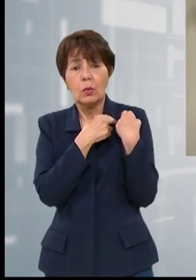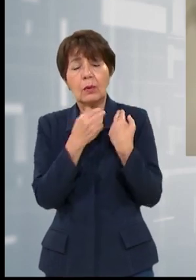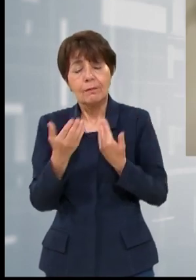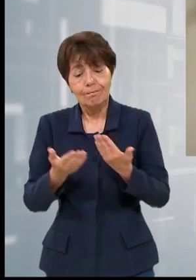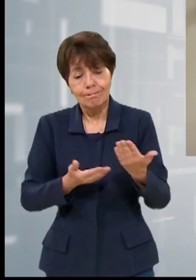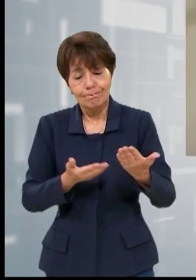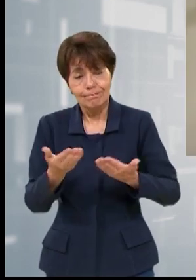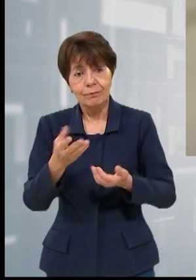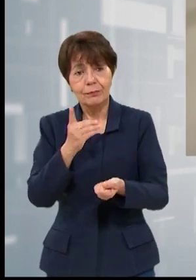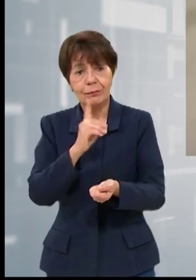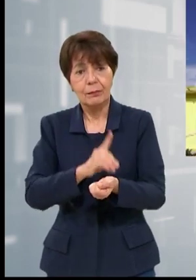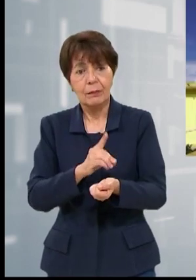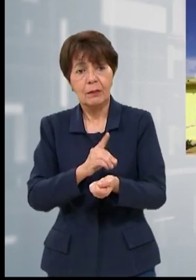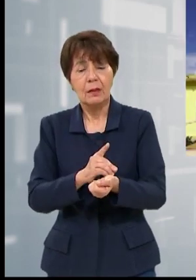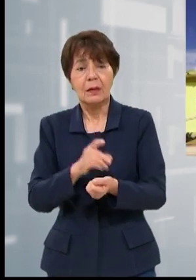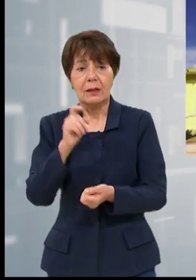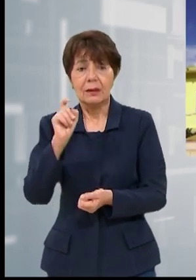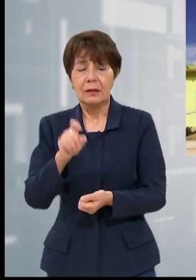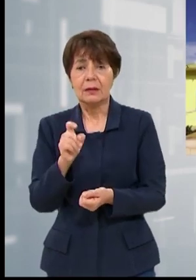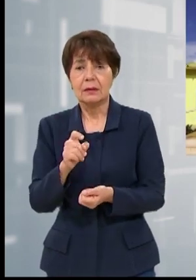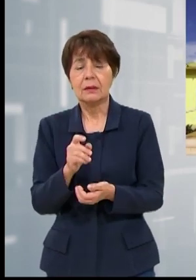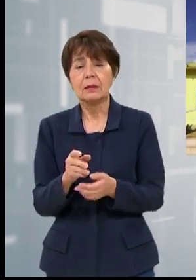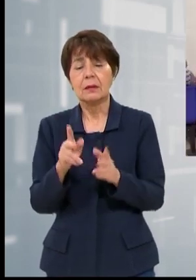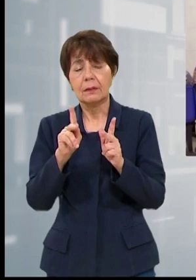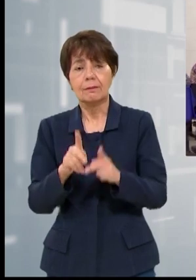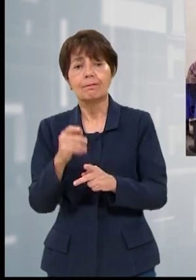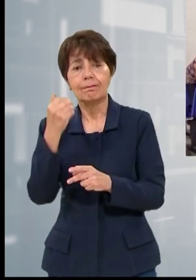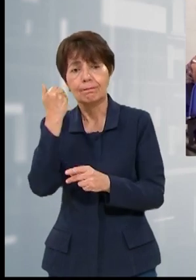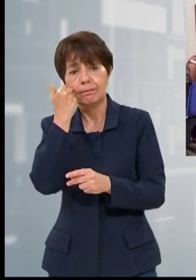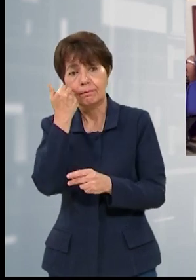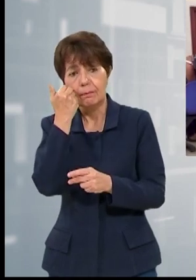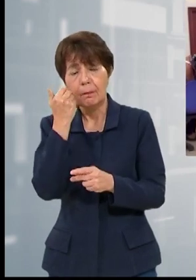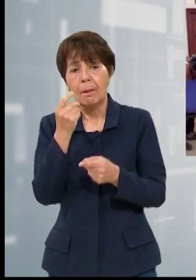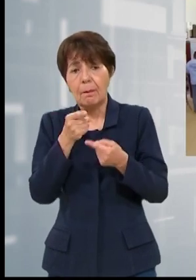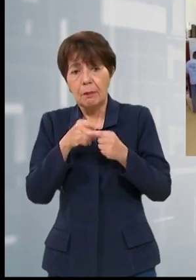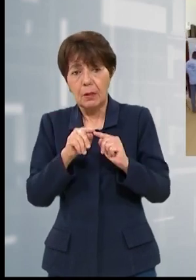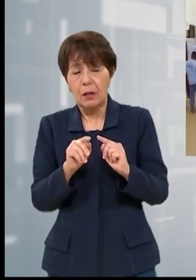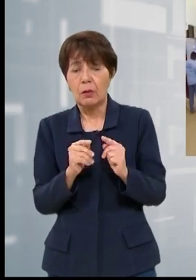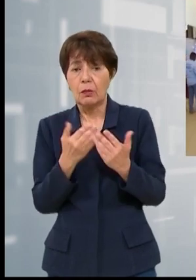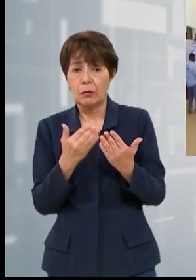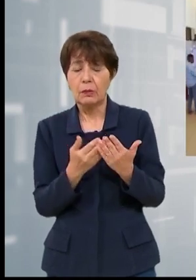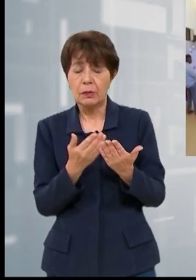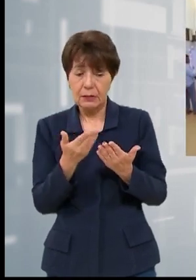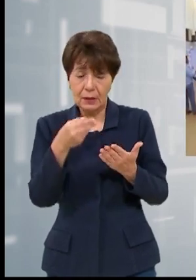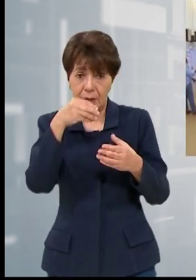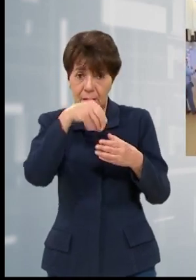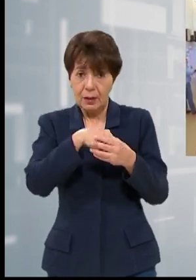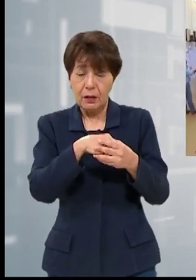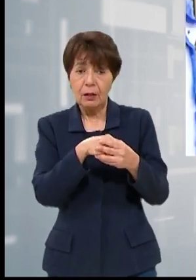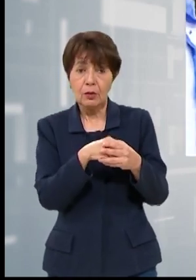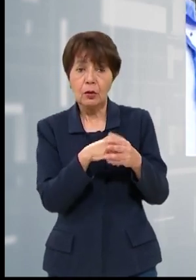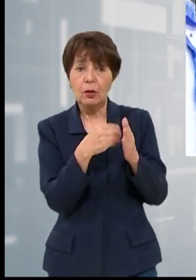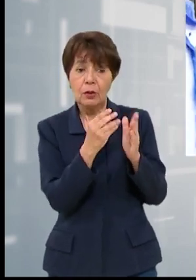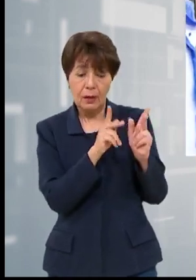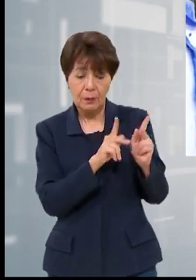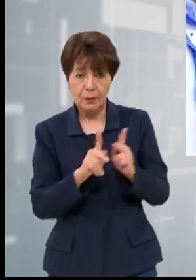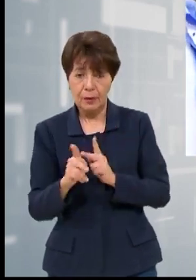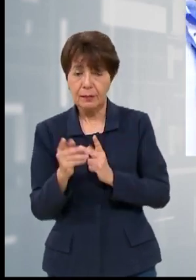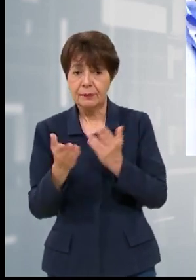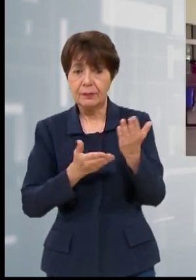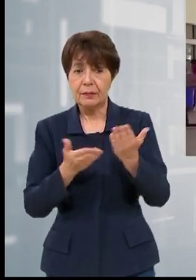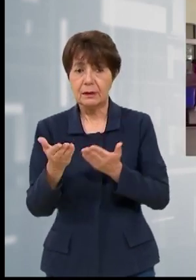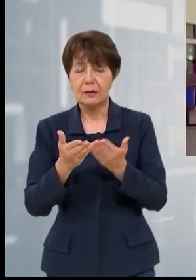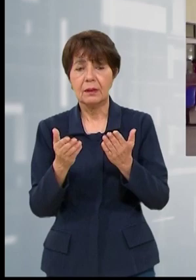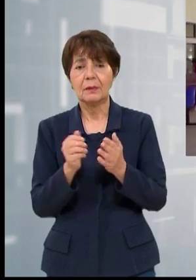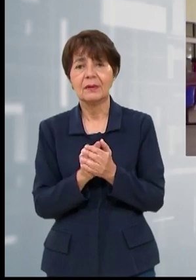atención médica que requiera el paciente referido siempre y cuando esté dentro de la cartera de servicio de las especialidades con las que cuenta.